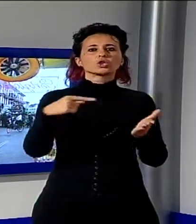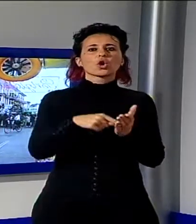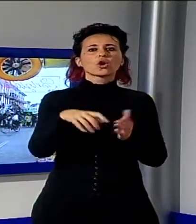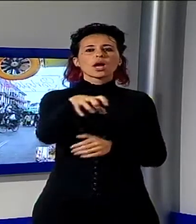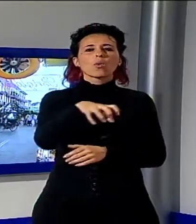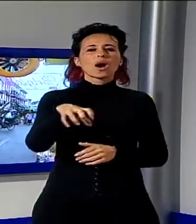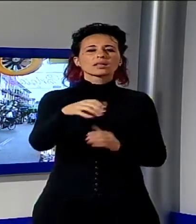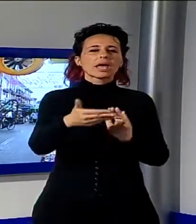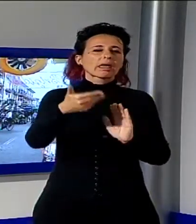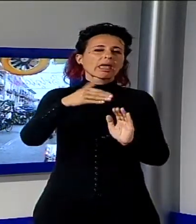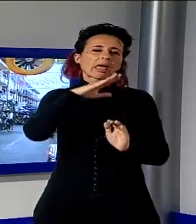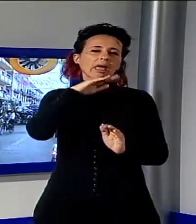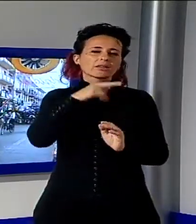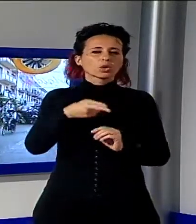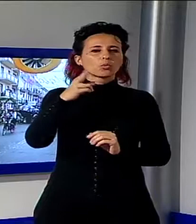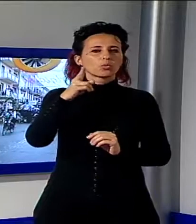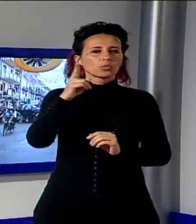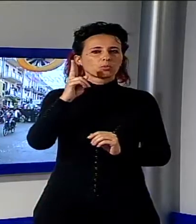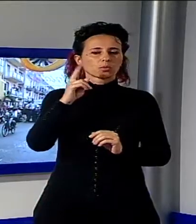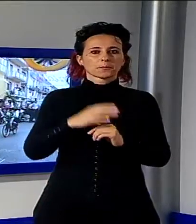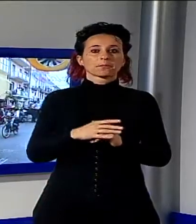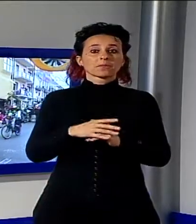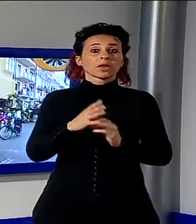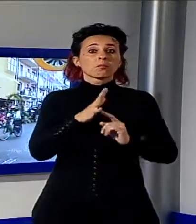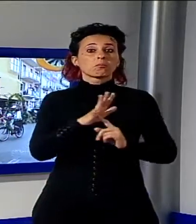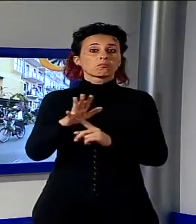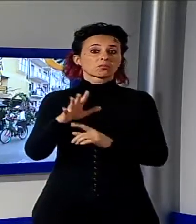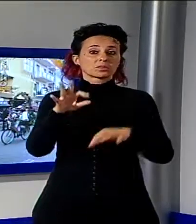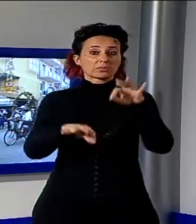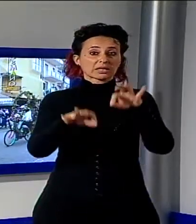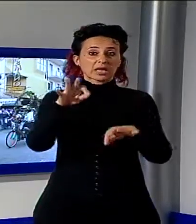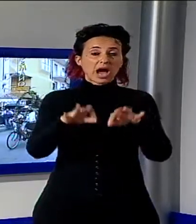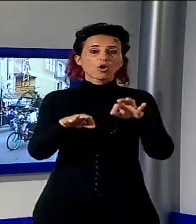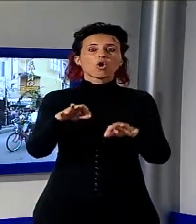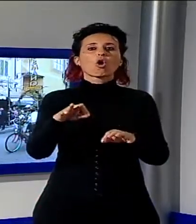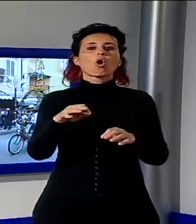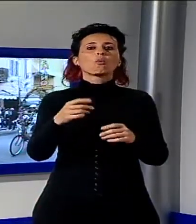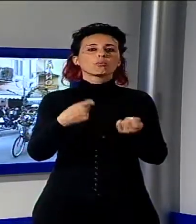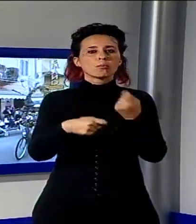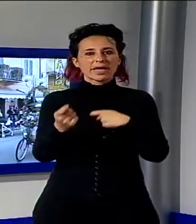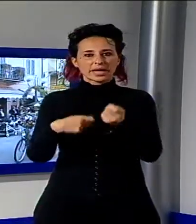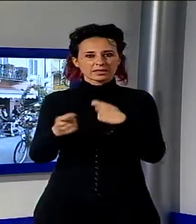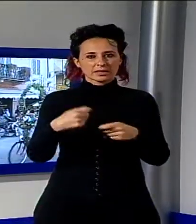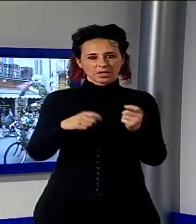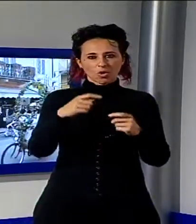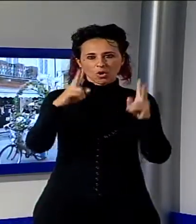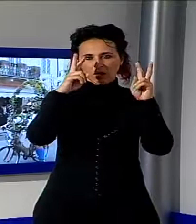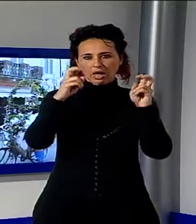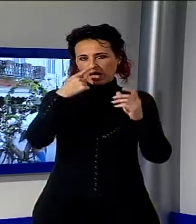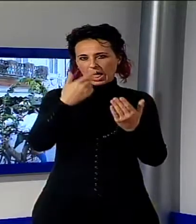antico della città con manifestazioni teatrali, musicali, di spettacolo oltre ad un mercatino permanente a tema. Il momento più atteso è stata